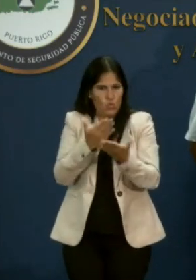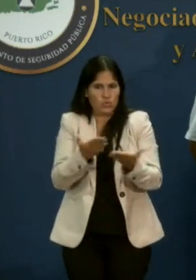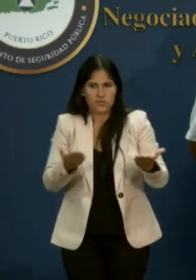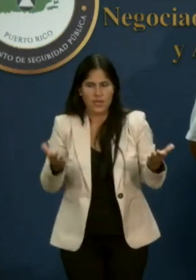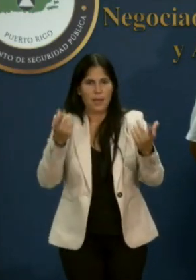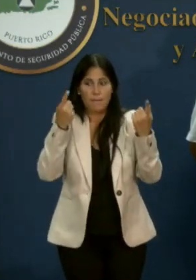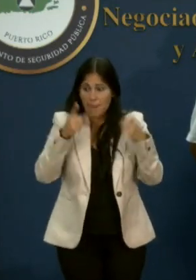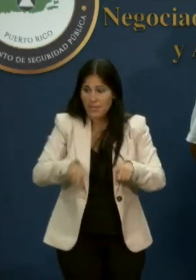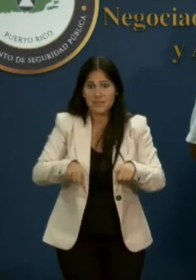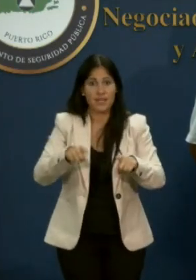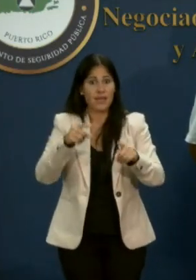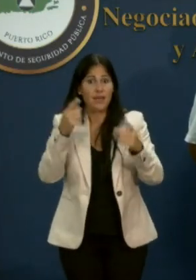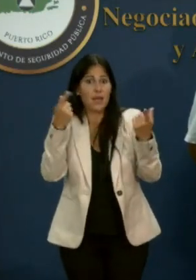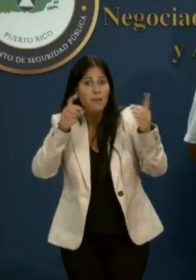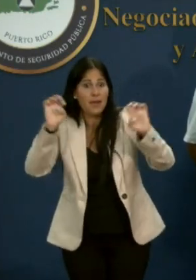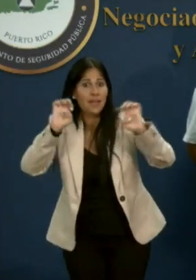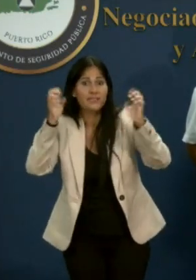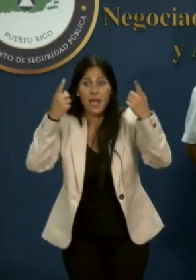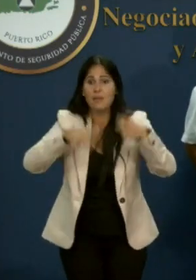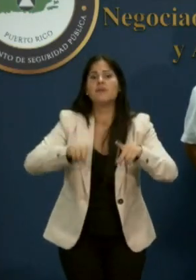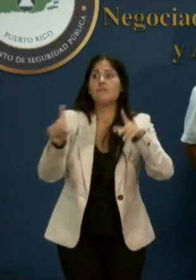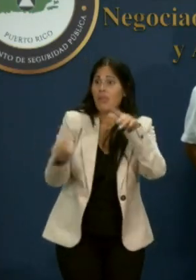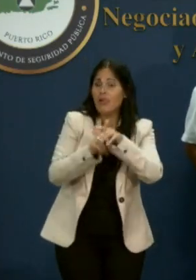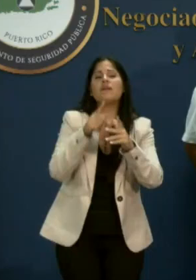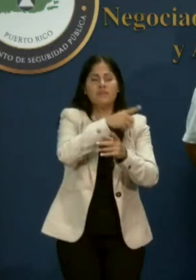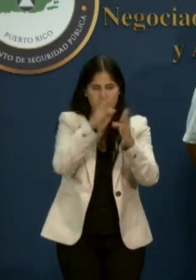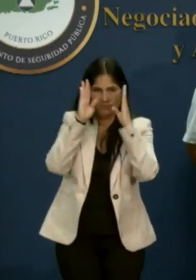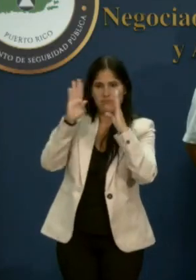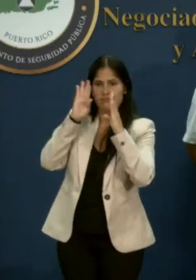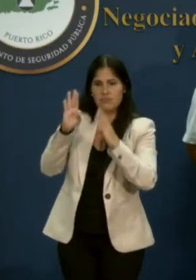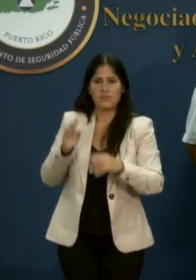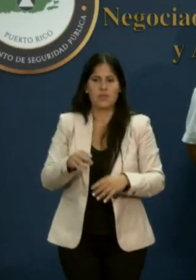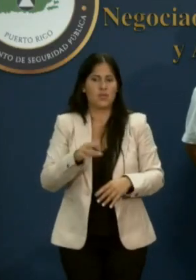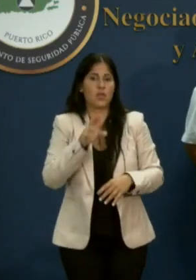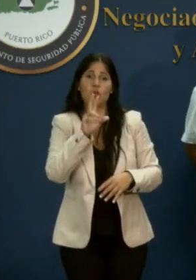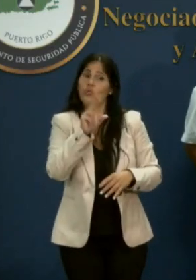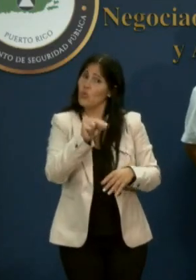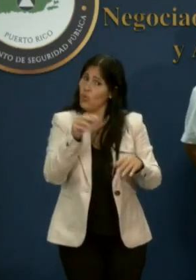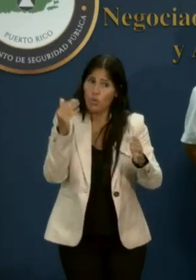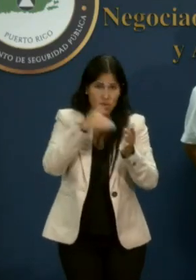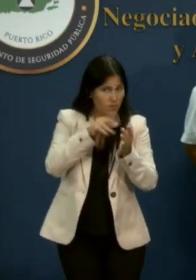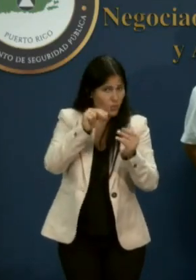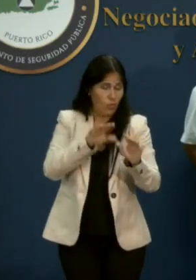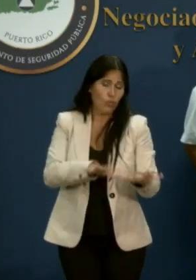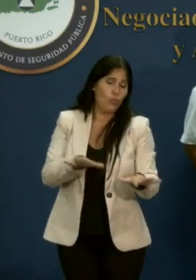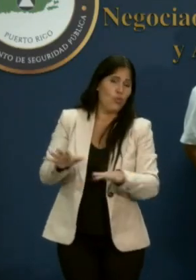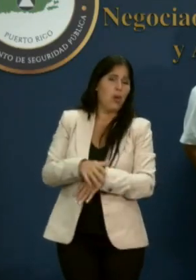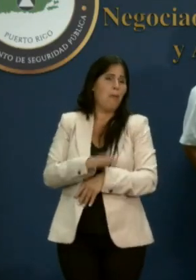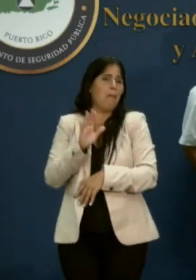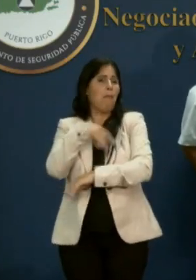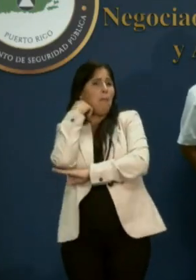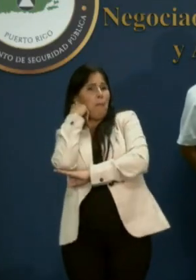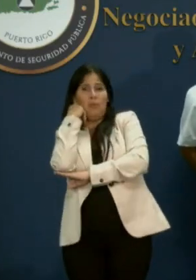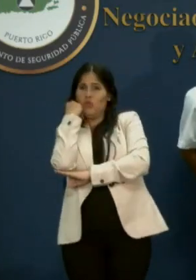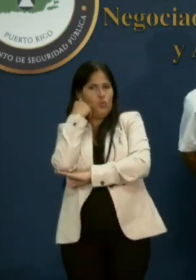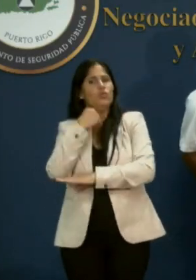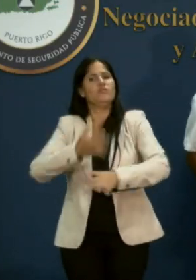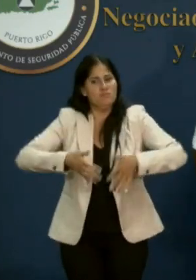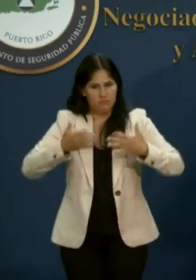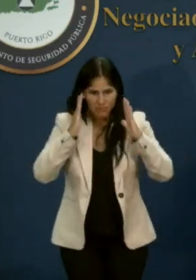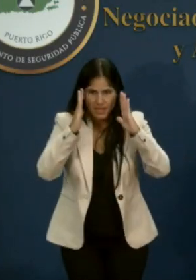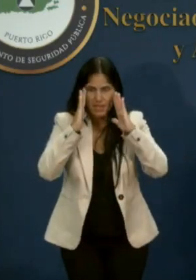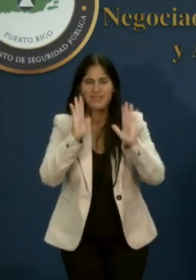emergencia que pueda surgir. Así que no bajemos la guardia. Seguimos y todo va a estar bien. Buenas tardes.